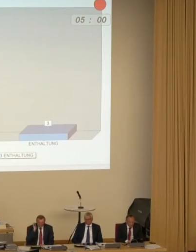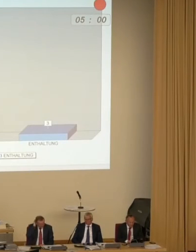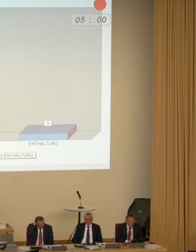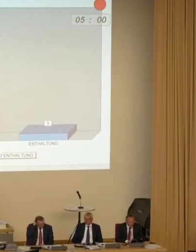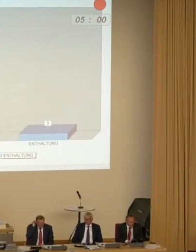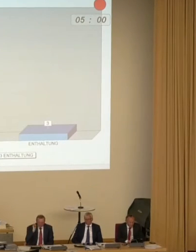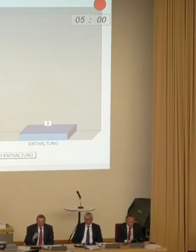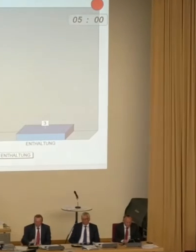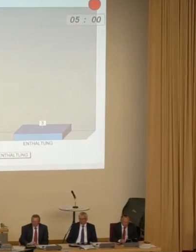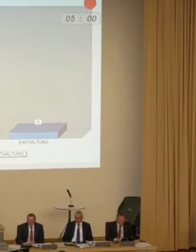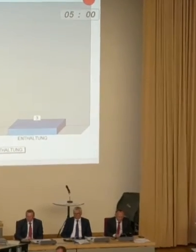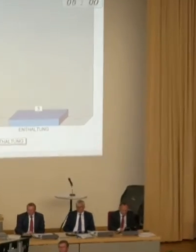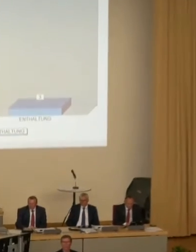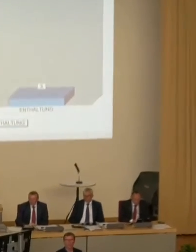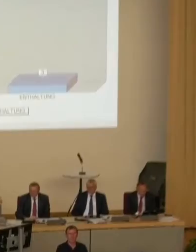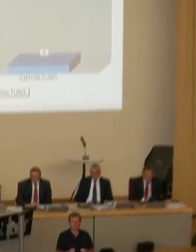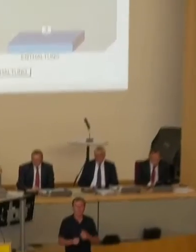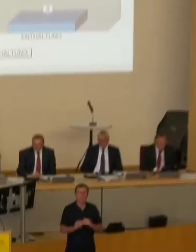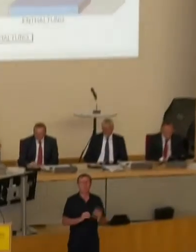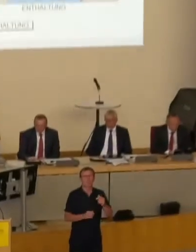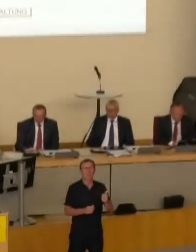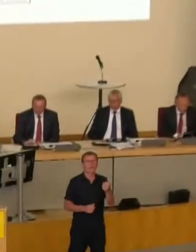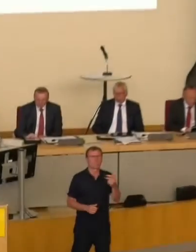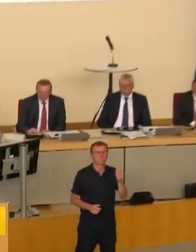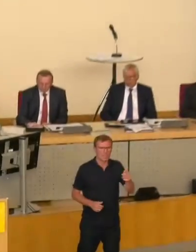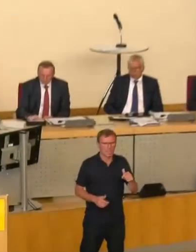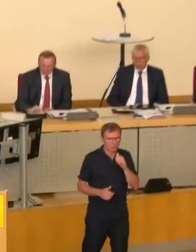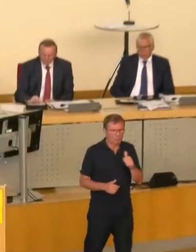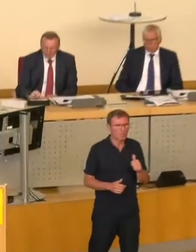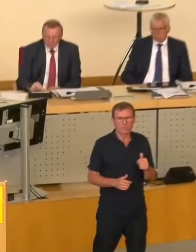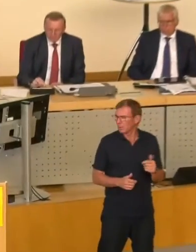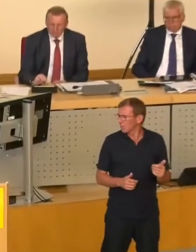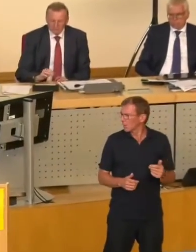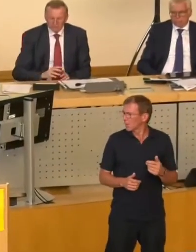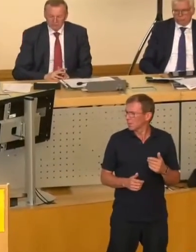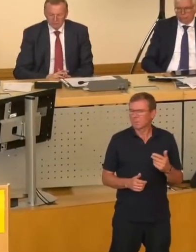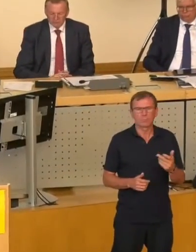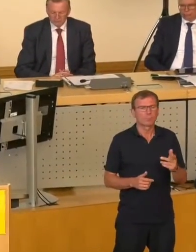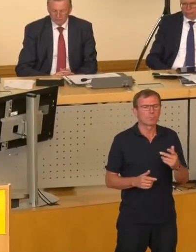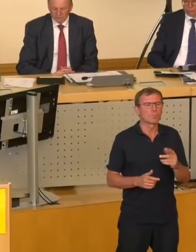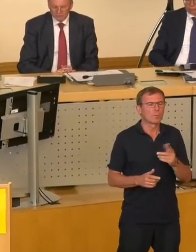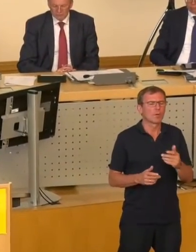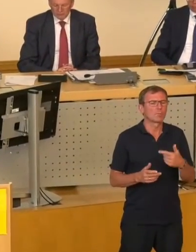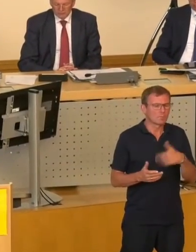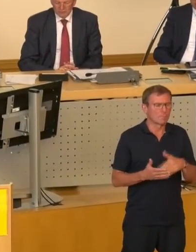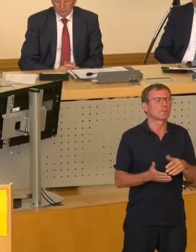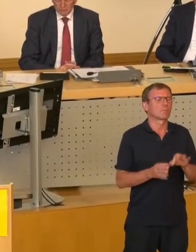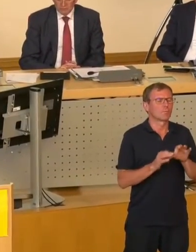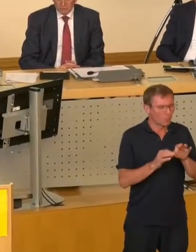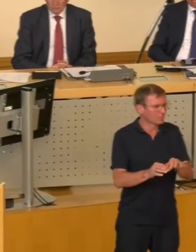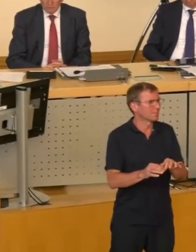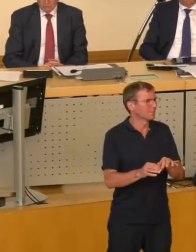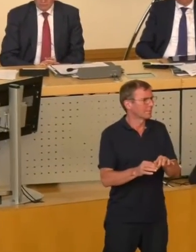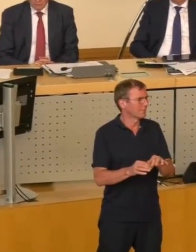So, der Geschäftsordnungsantrag hat eine deutliche Mehrheit mit 51 Ja-Stimmen bei 4, 9 und 3 Enthaltungen gebracht. Wir setzen damit und